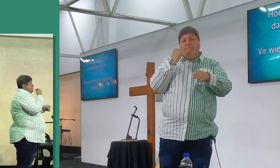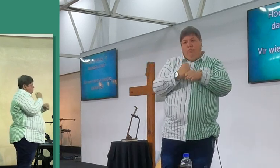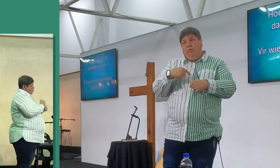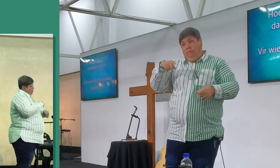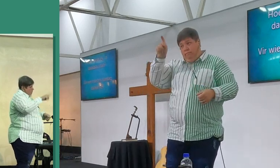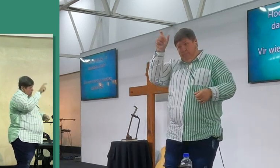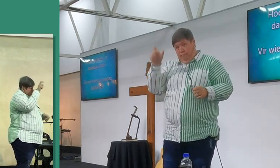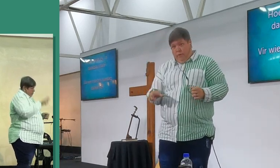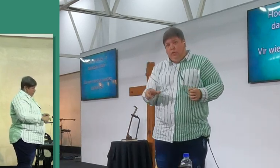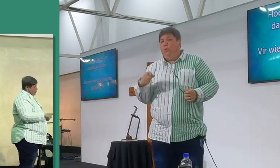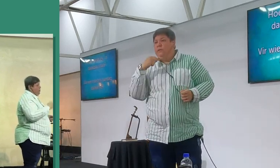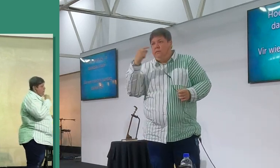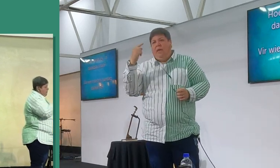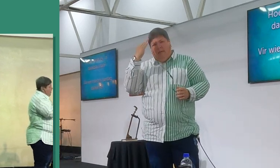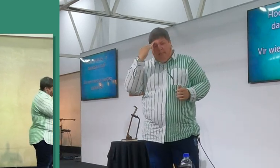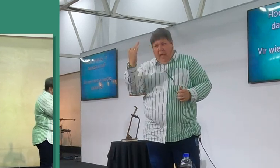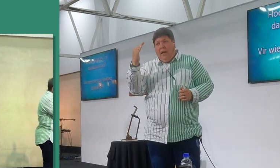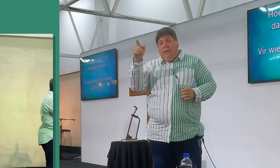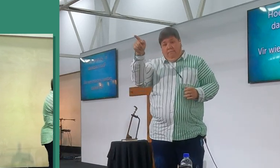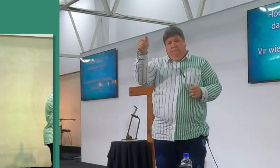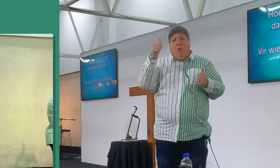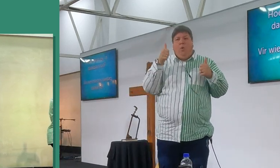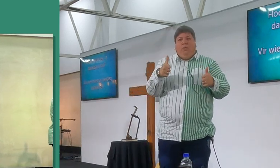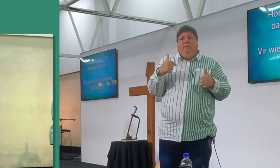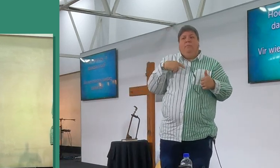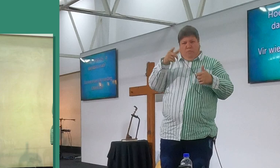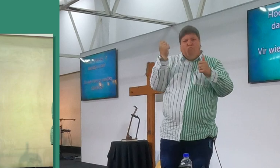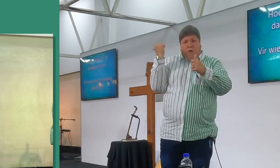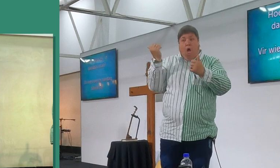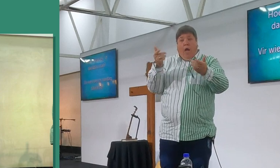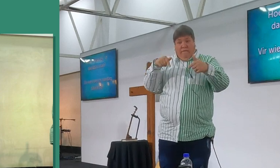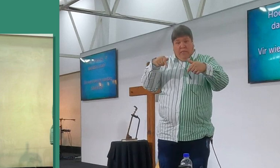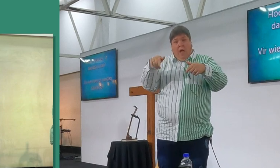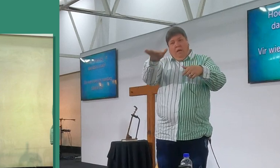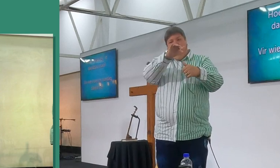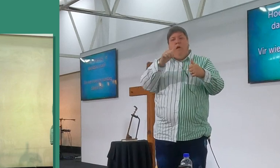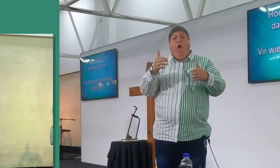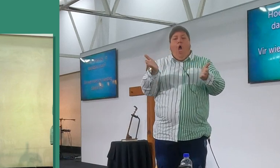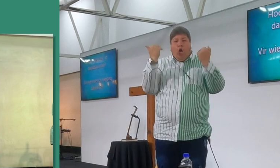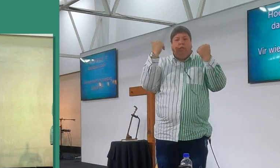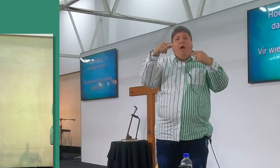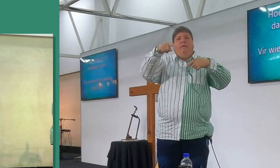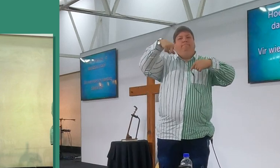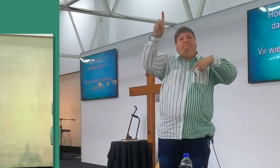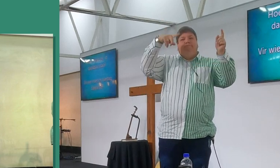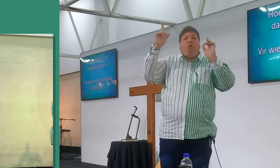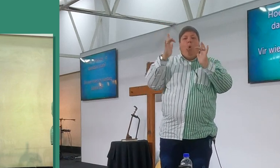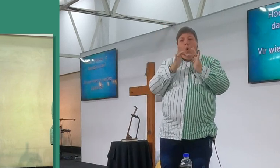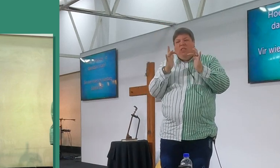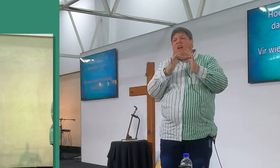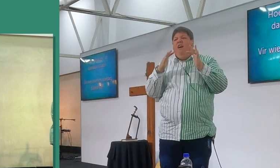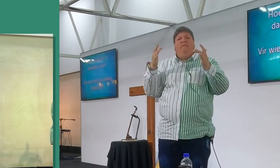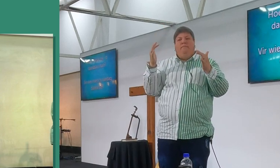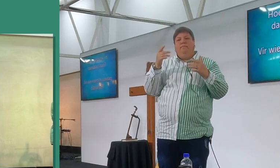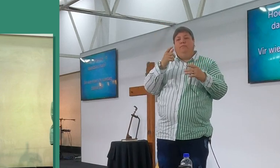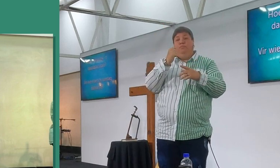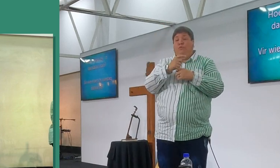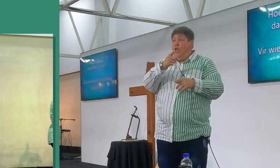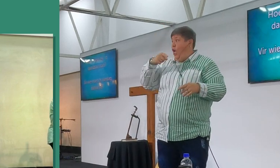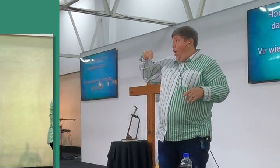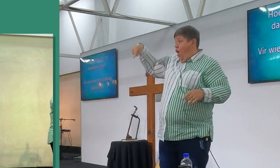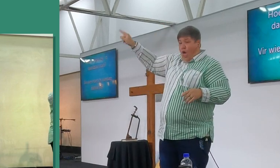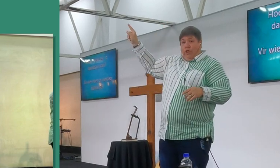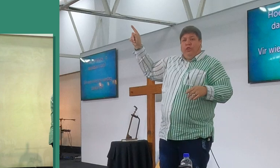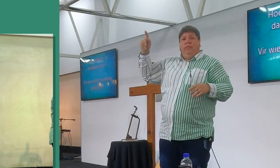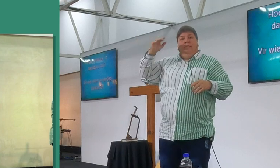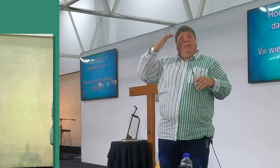ek vandag gaan dankie sê, en dis die uitdaging, dis waarby ek die boodskap wil eindig, dat ek wil, jy moet die uitstap, nie net met die dankbare hart,